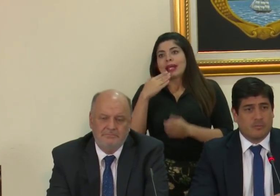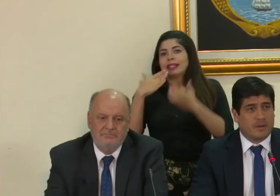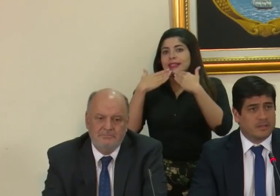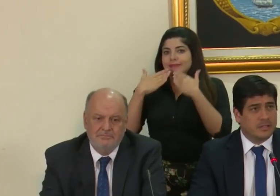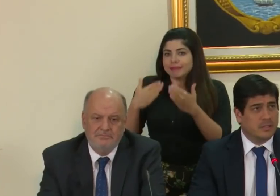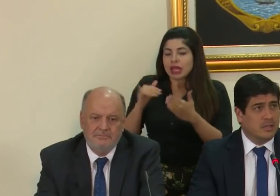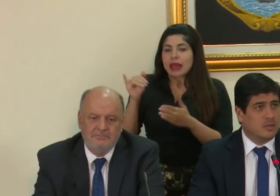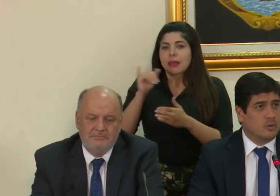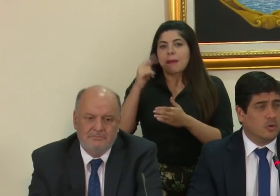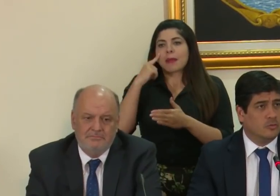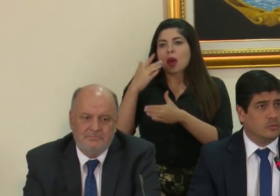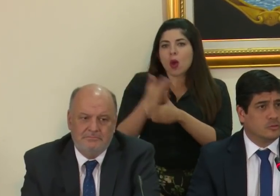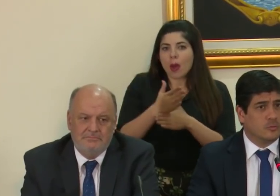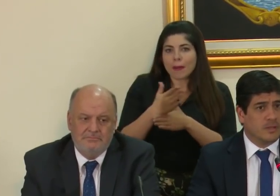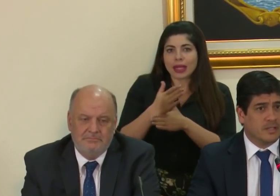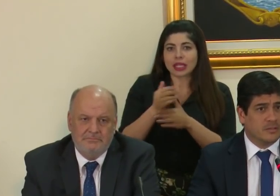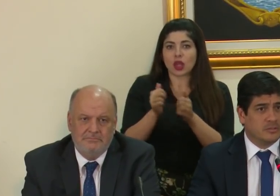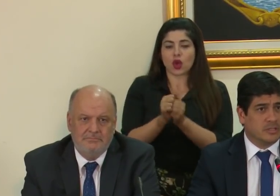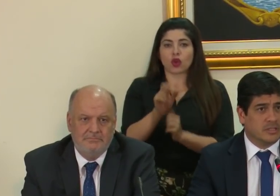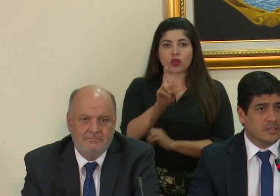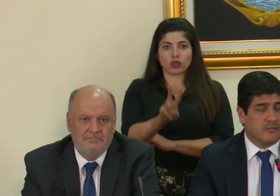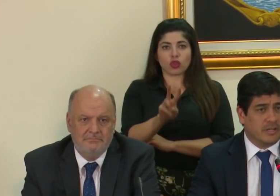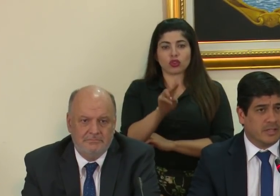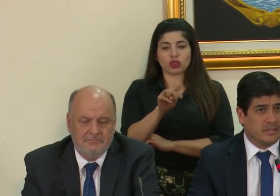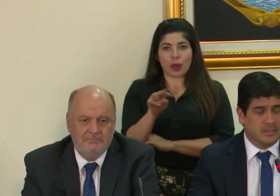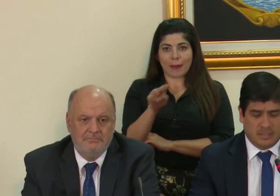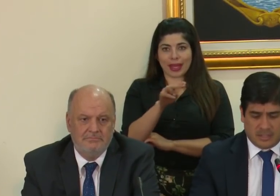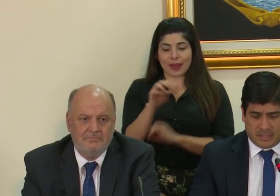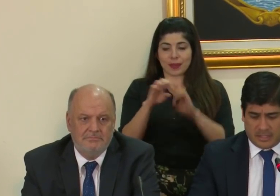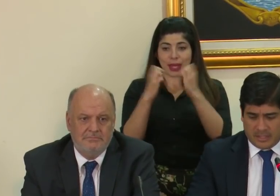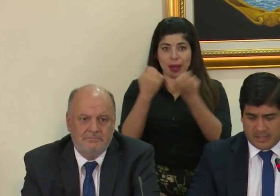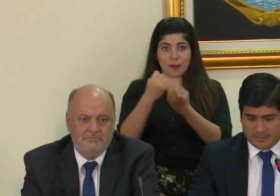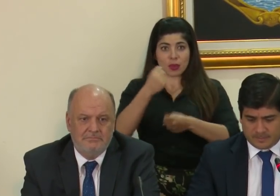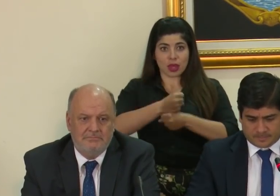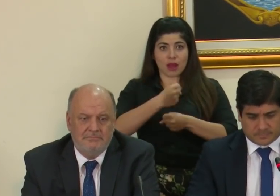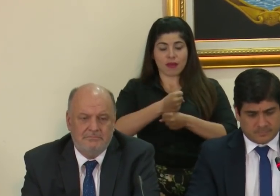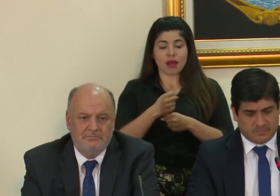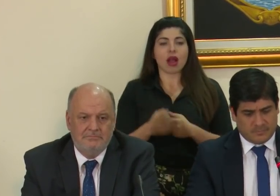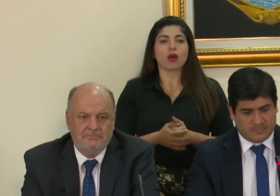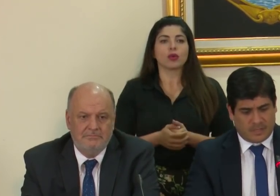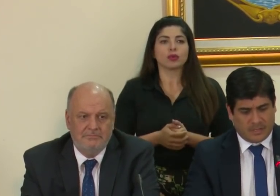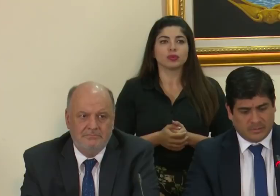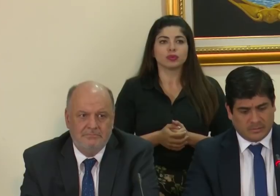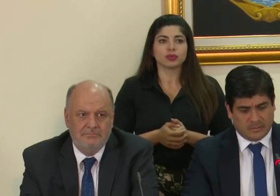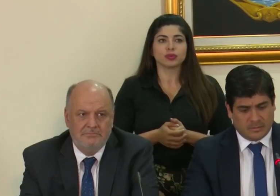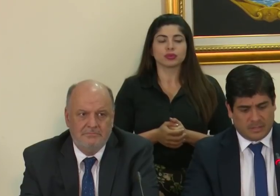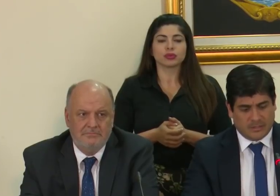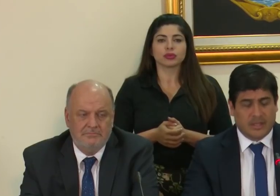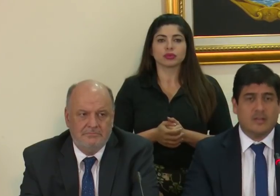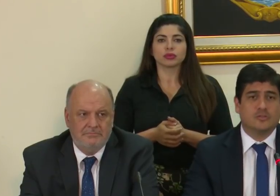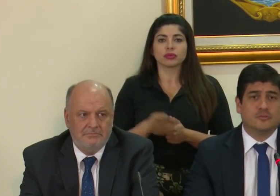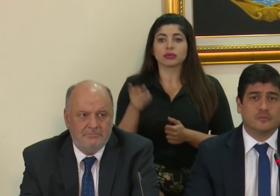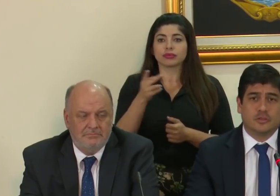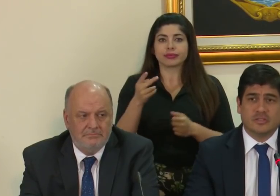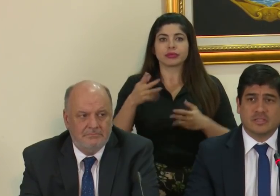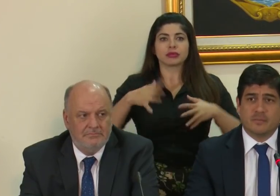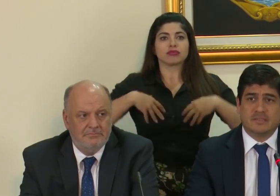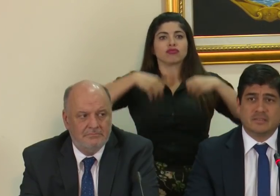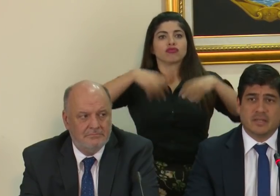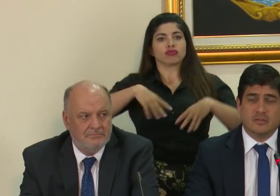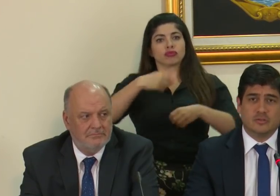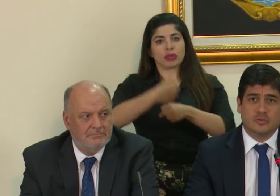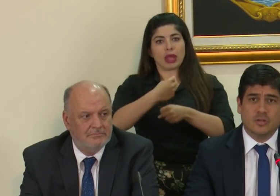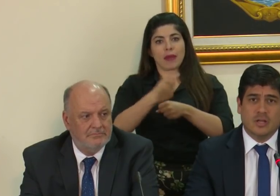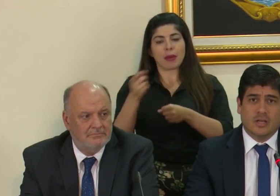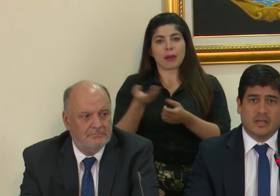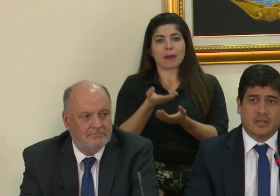también para compartir con dos compañeros del Gabinete que han dejado sus funciones, que